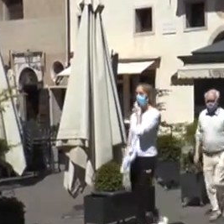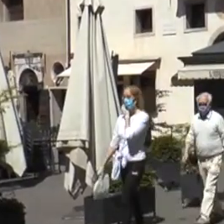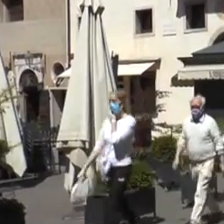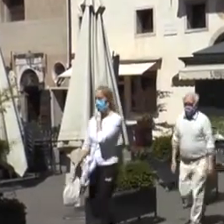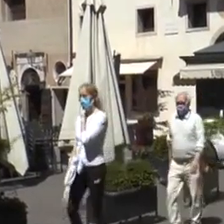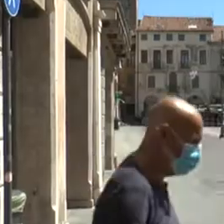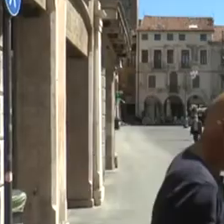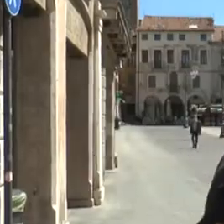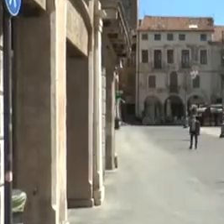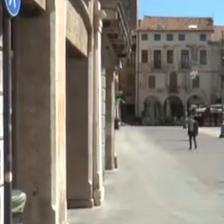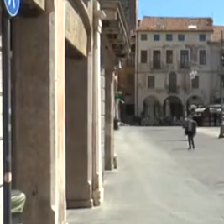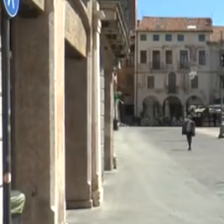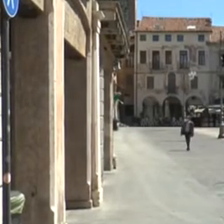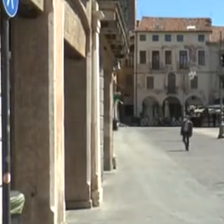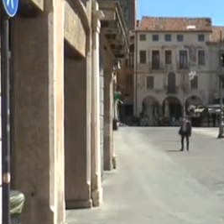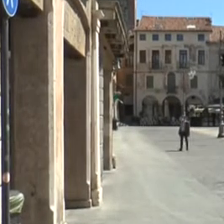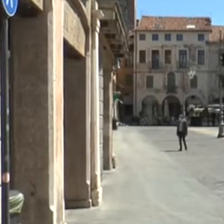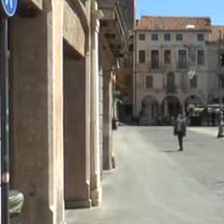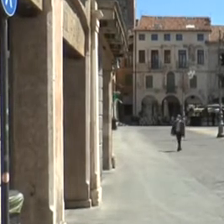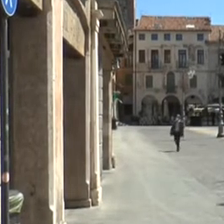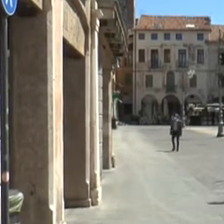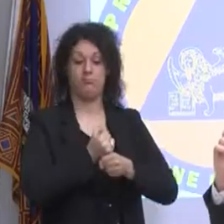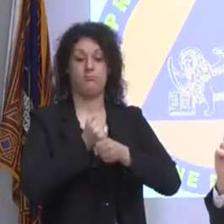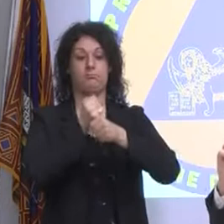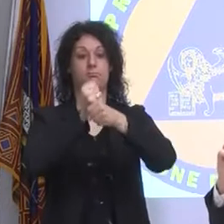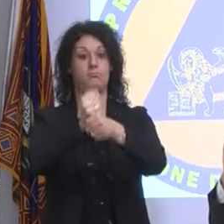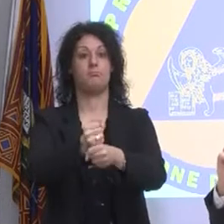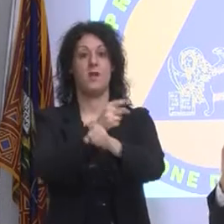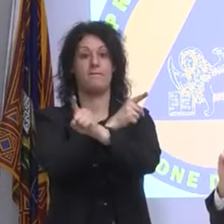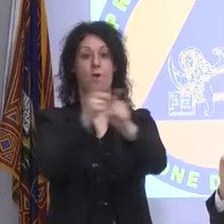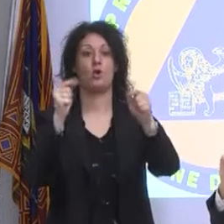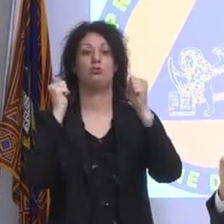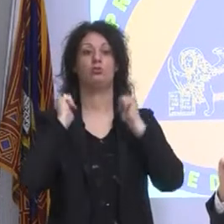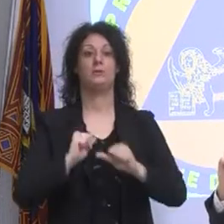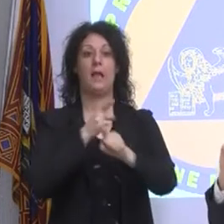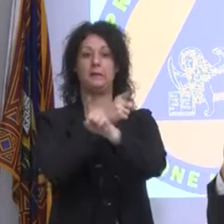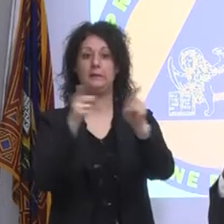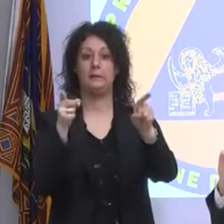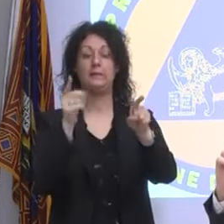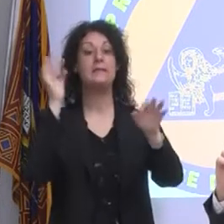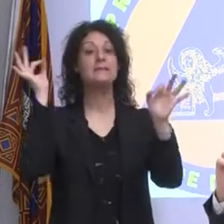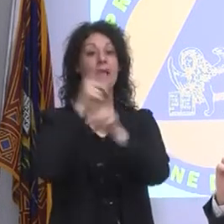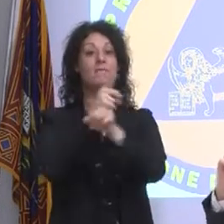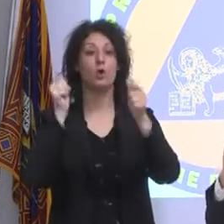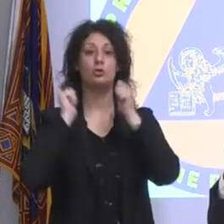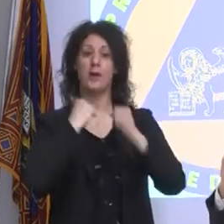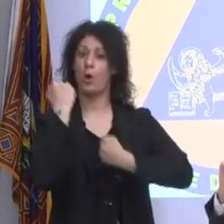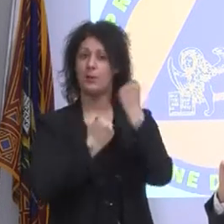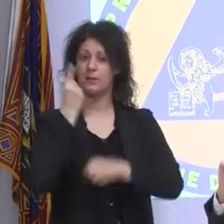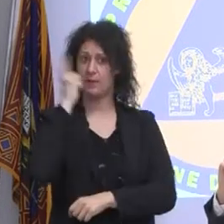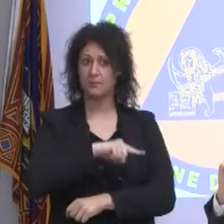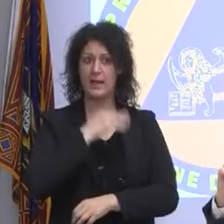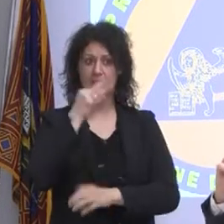del senso e di responsabilità dei veneti. Ecco cosa potrebbe succedere. Il cittadino si comporta male, non porta la mascherina, non